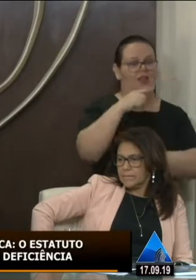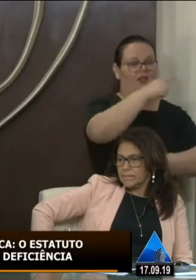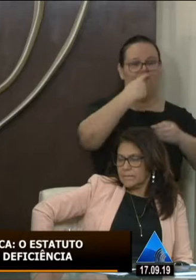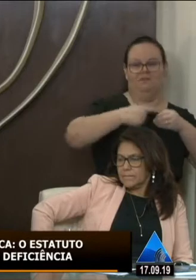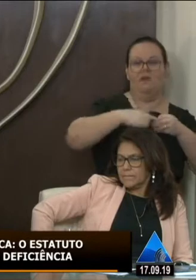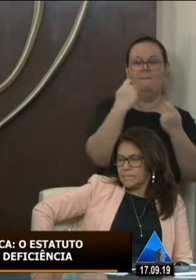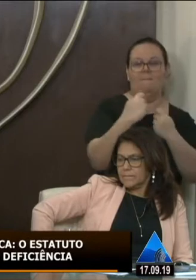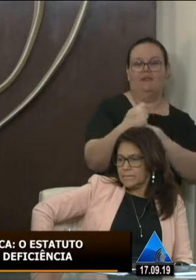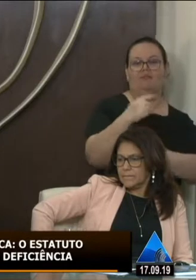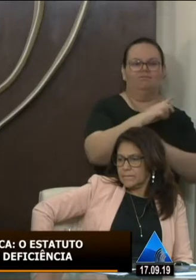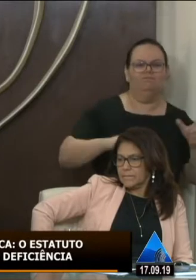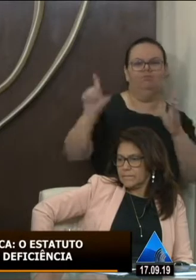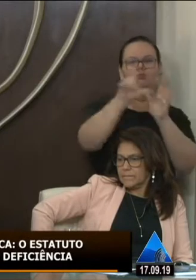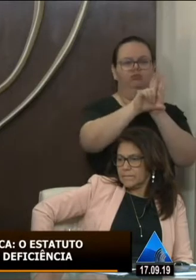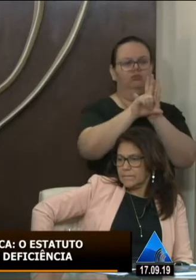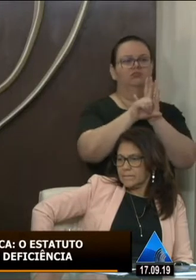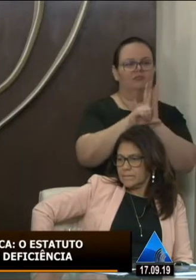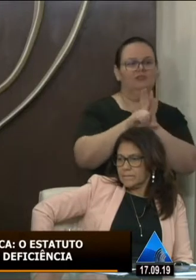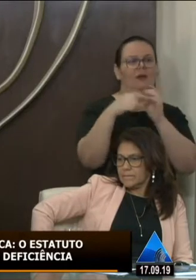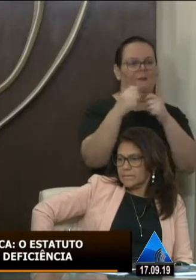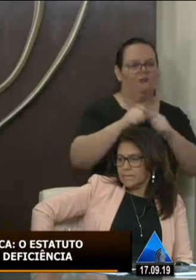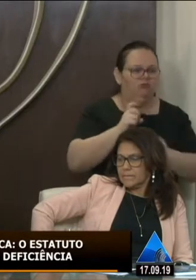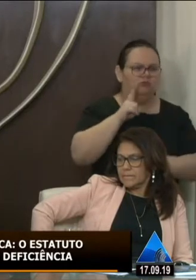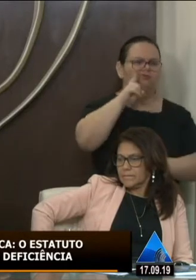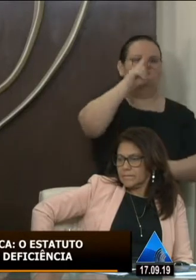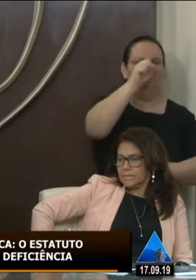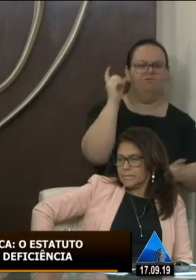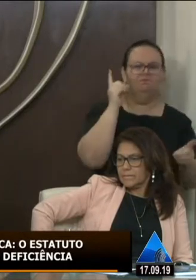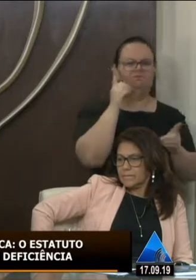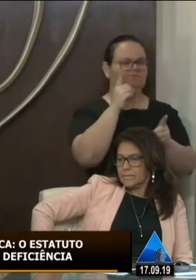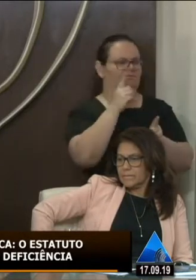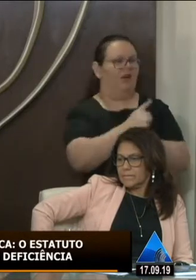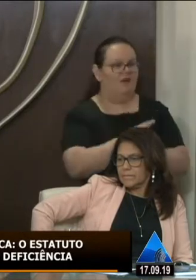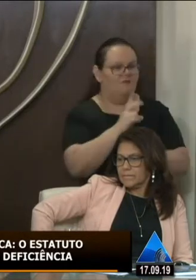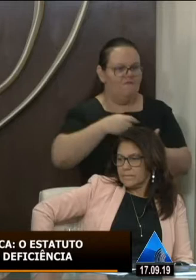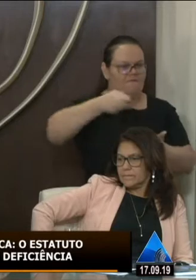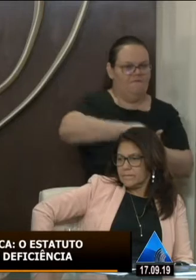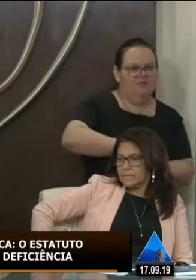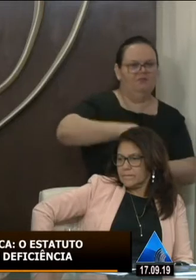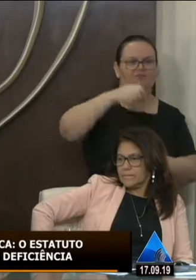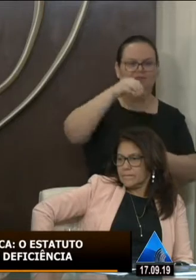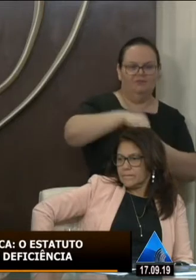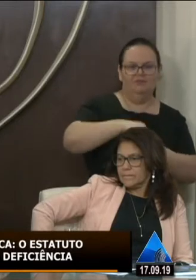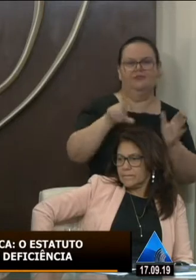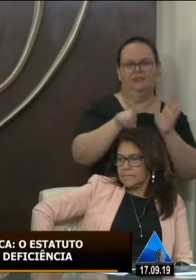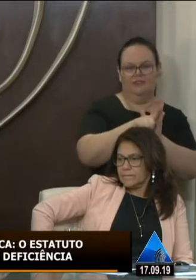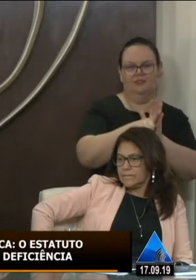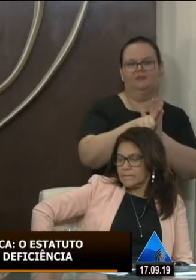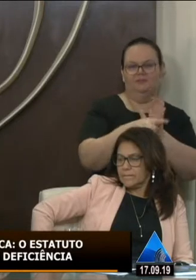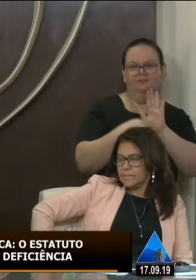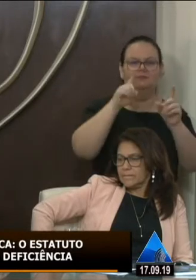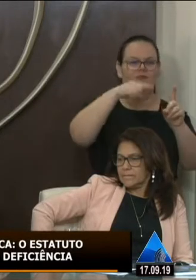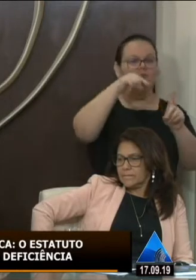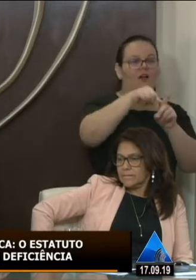aonde essa legislação será ainda mais forte mais impactante e é isso nosso e é isso nosso objetivo aqui